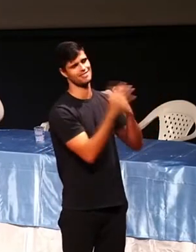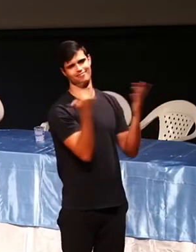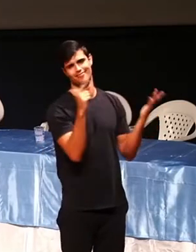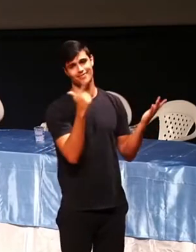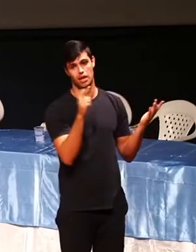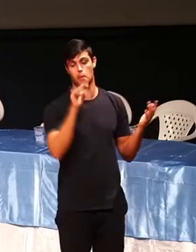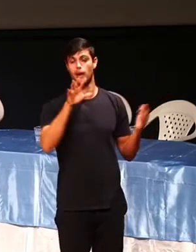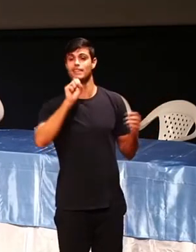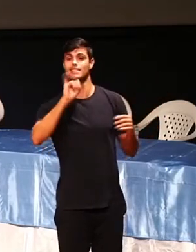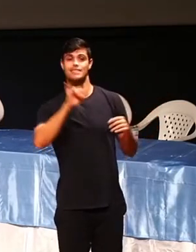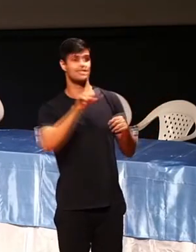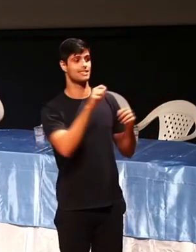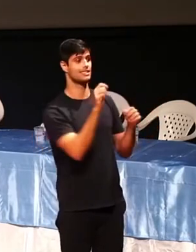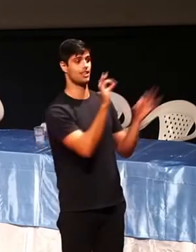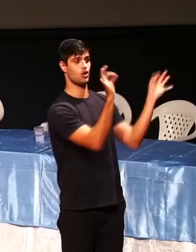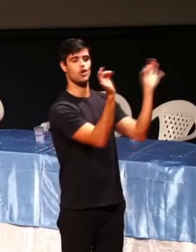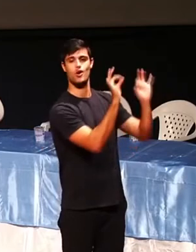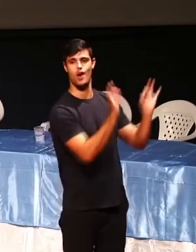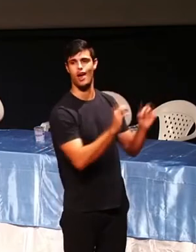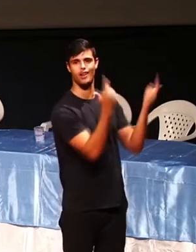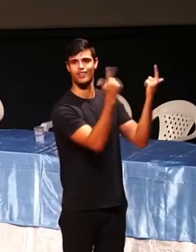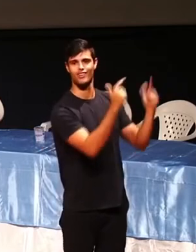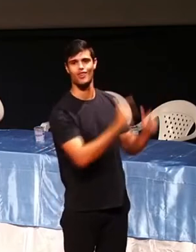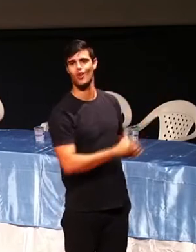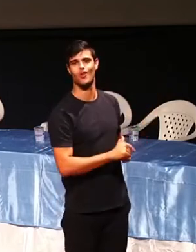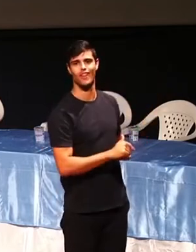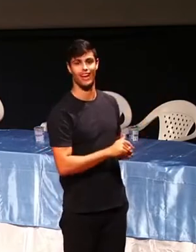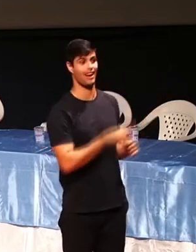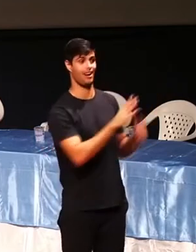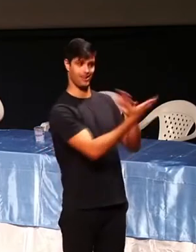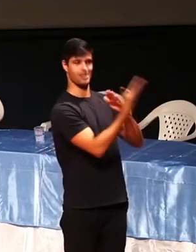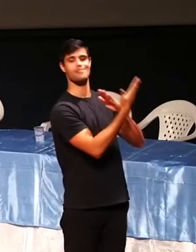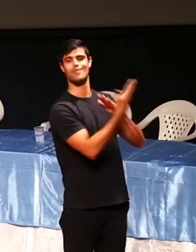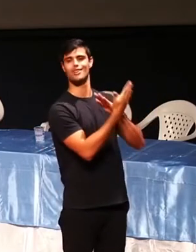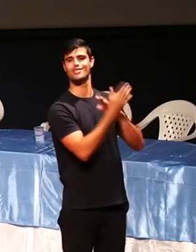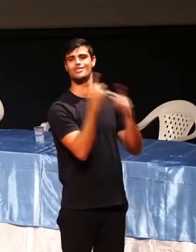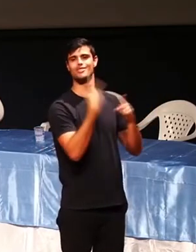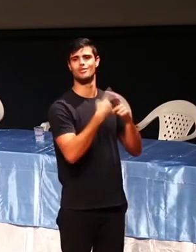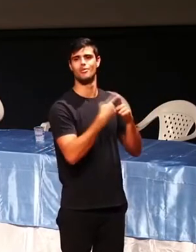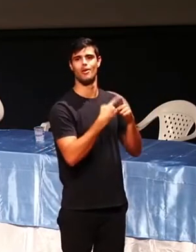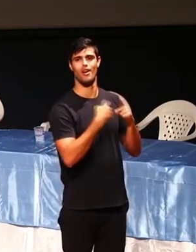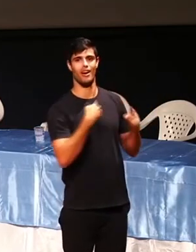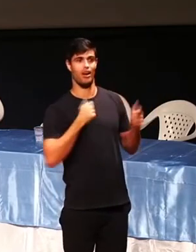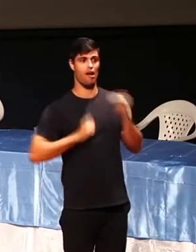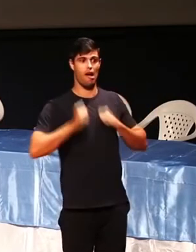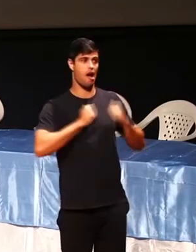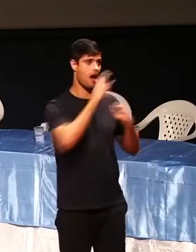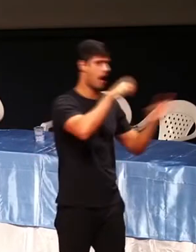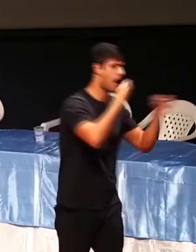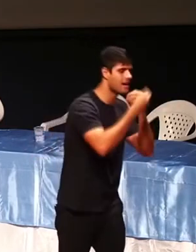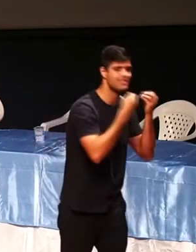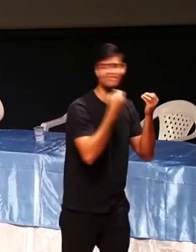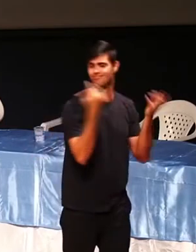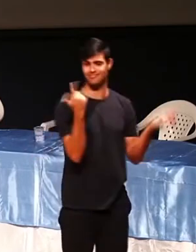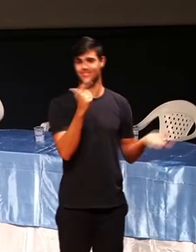geladeira, então, minha dica é descasque mais e desembrulhe menos.